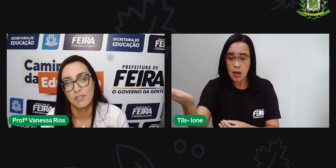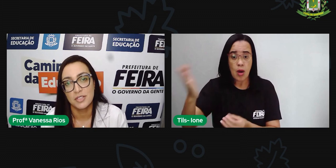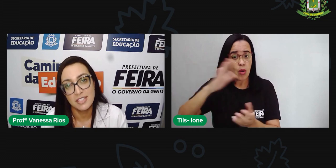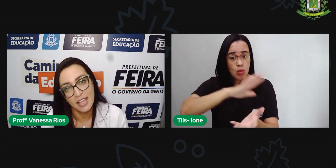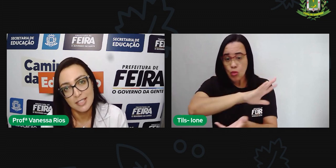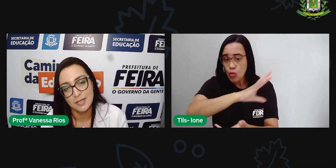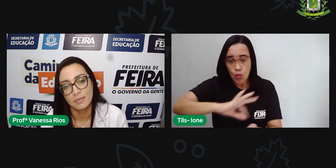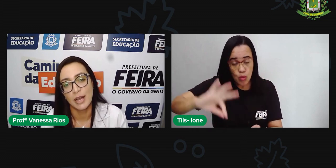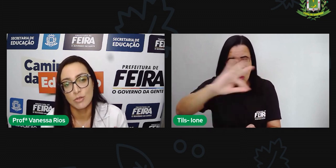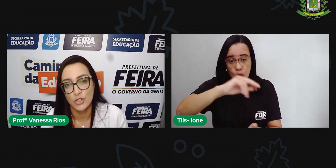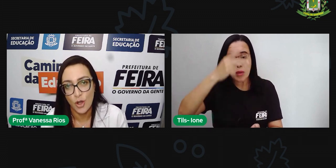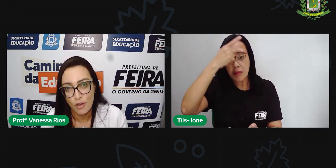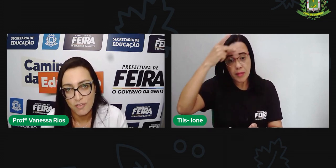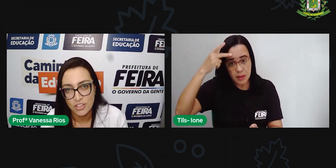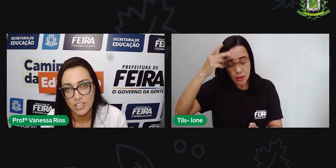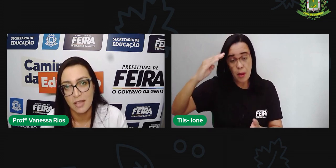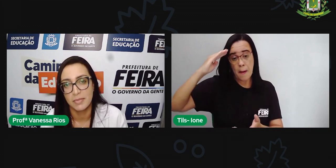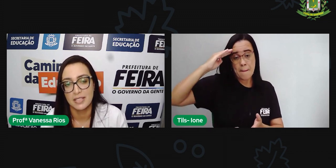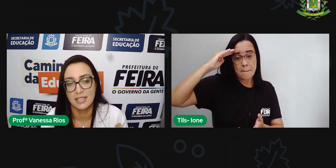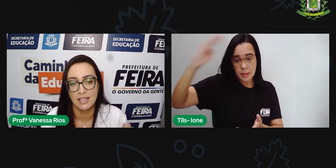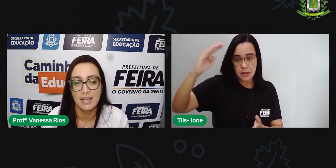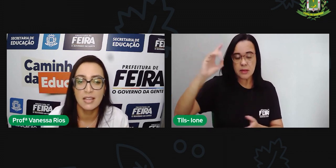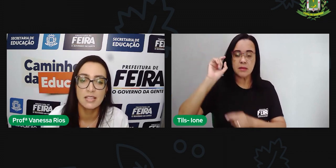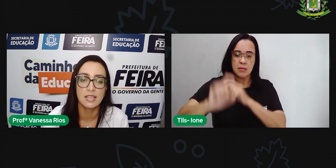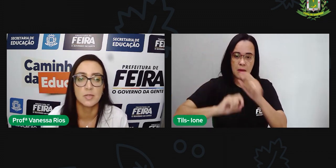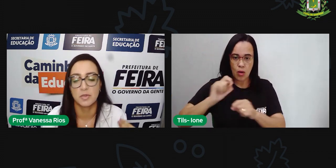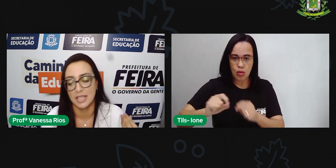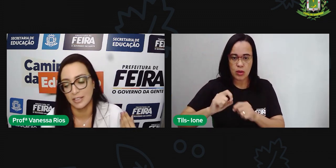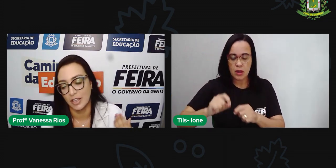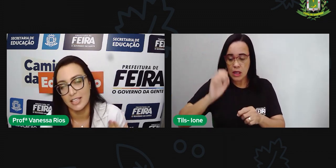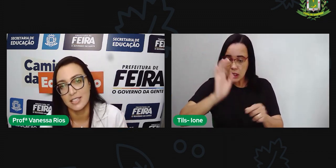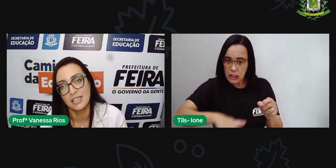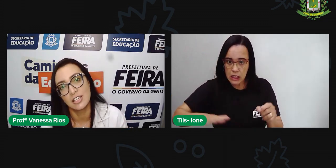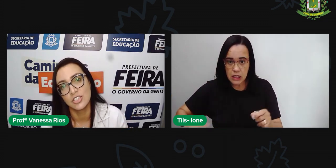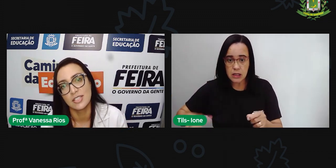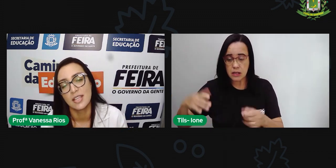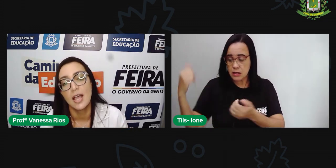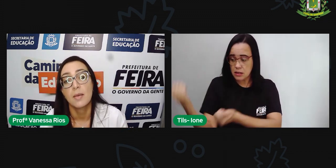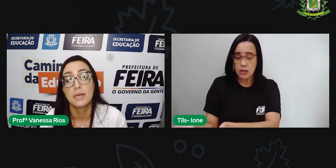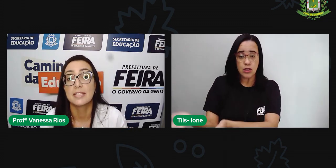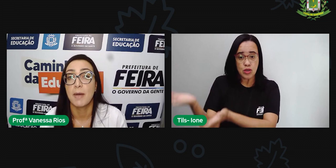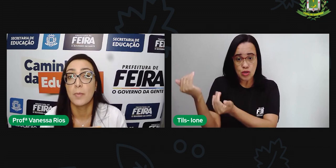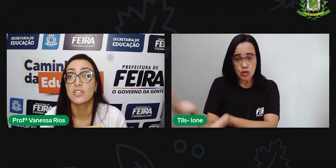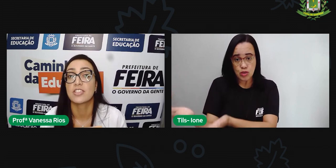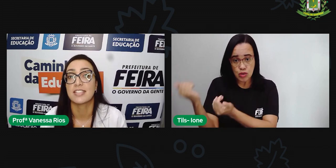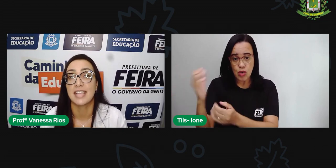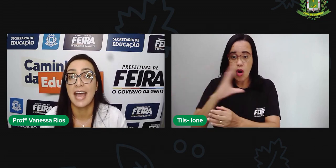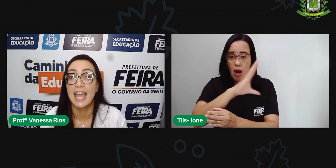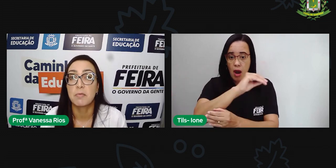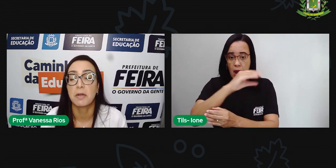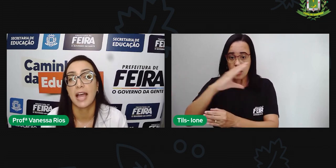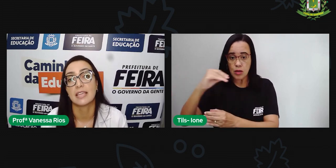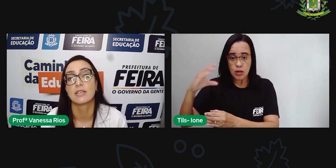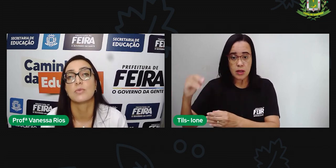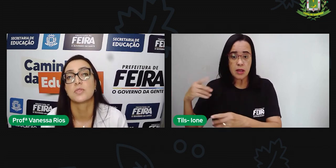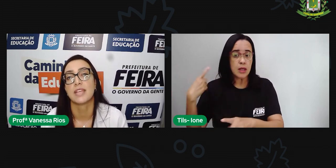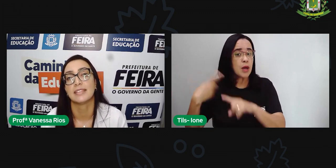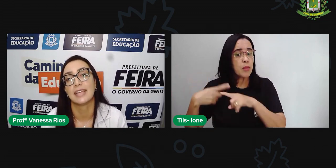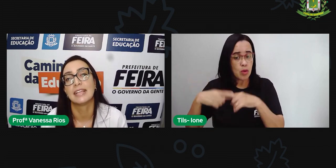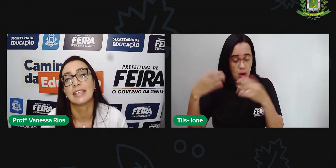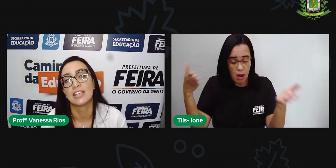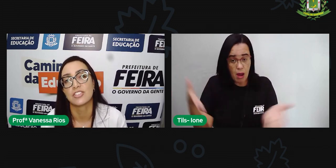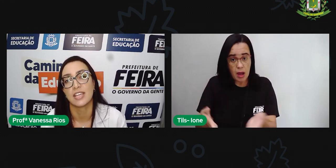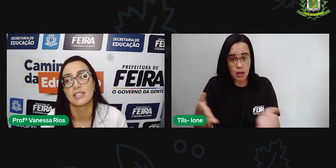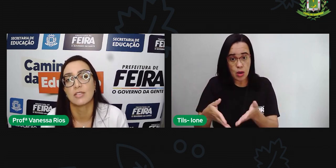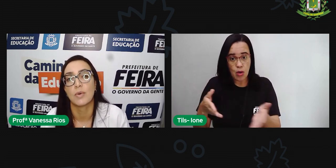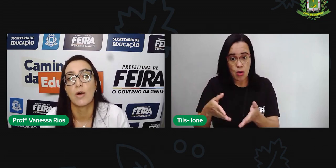para vocês para os jovens né para as crianças para os adolescentes principalmente nessa época aí que o uso da